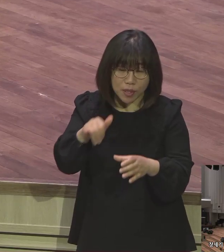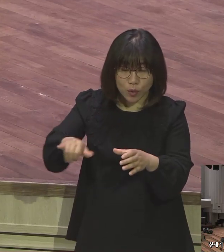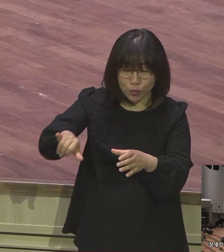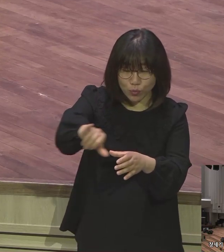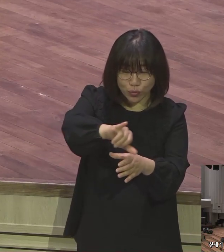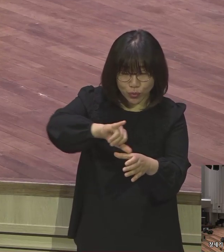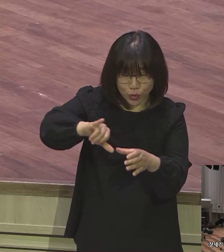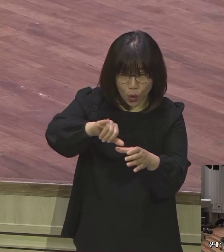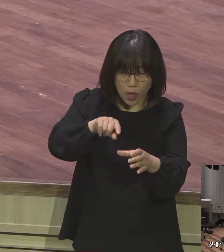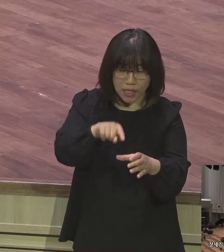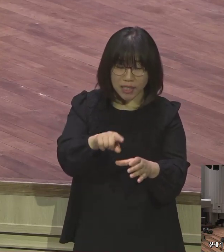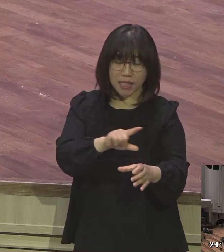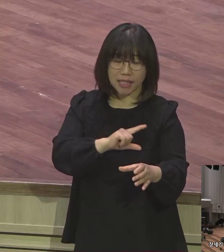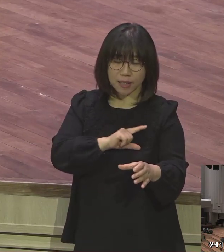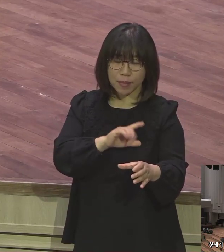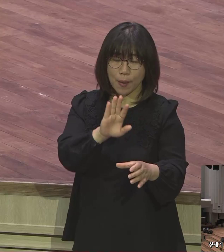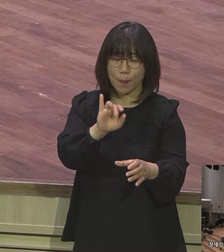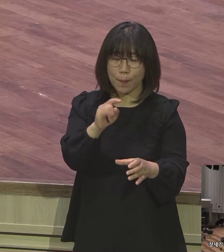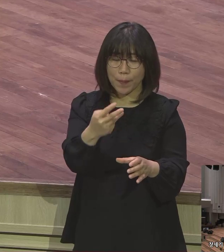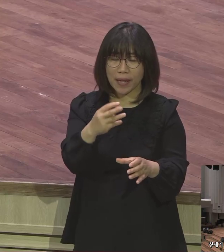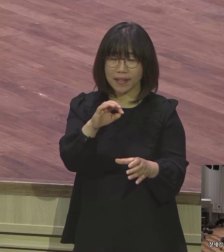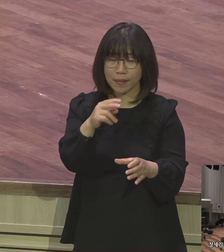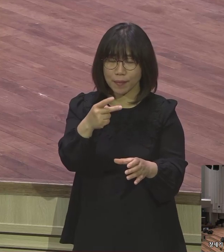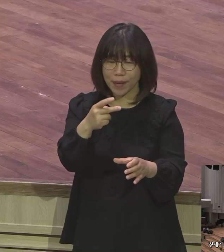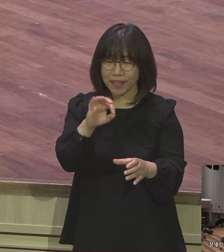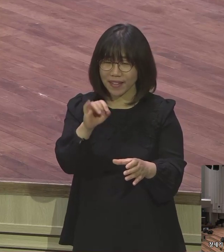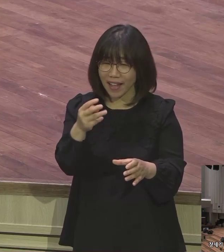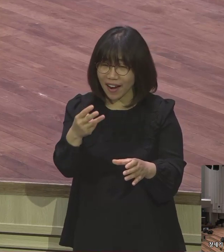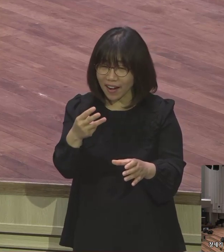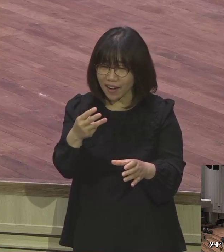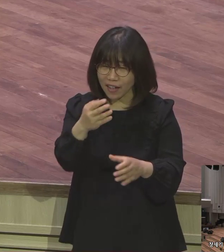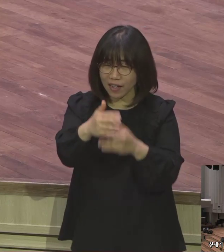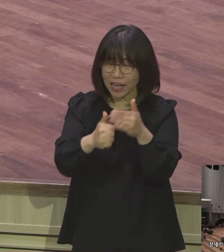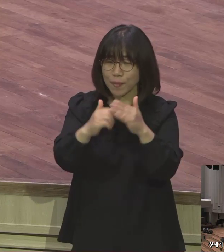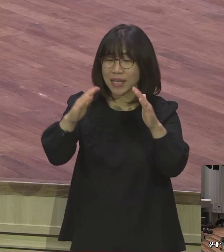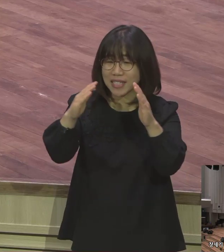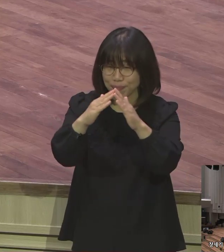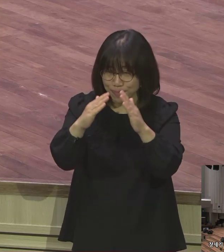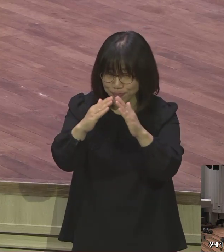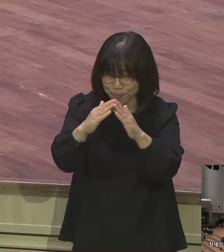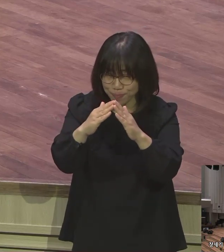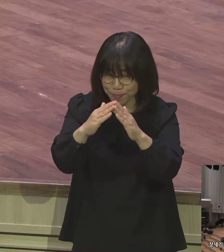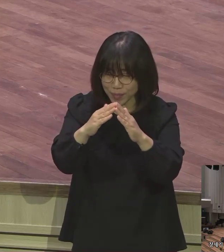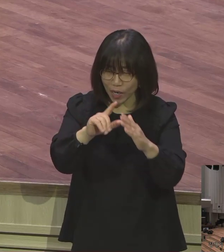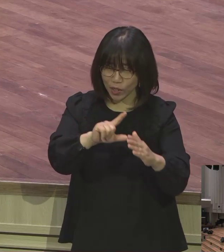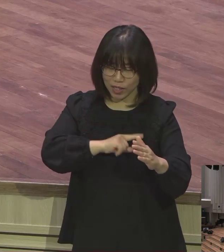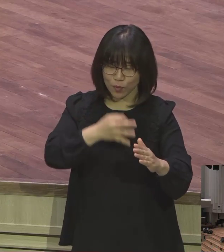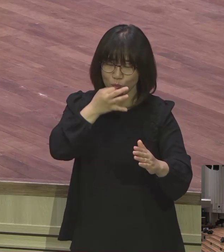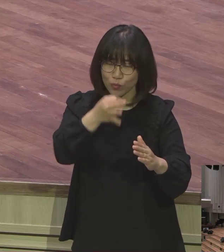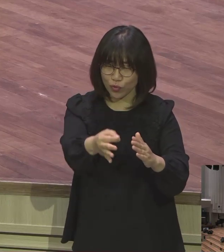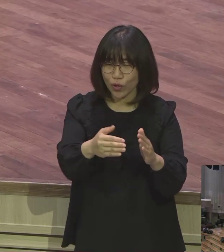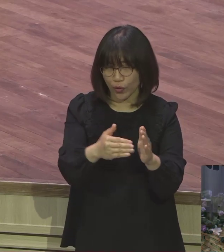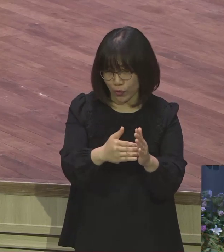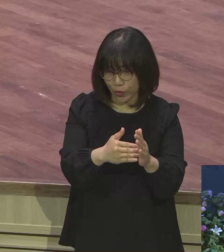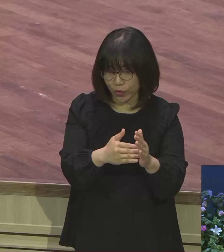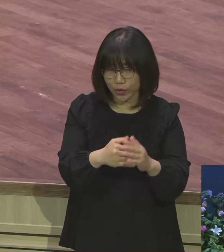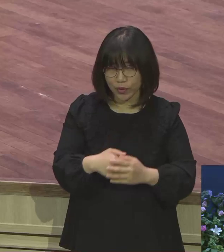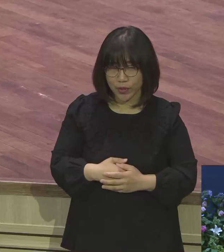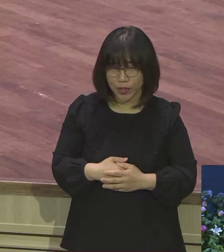베데리라 하였더라 이성의 옛이름을 루스더라 야곱은 아침에 일찍 일어나서 자신이